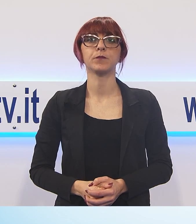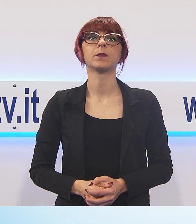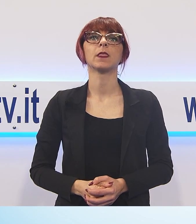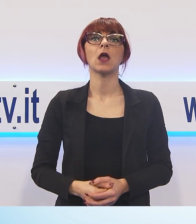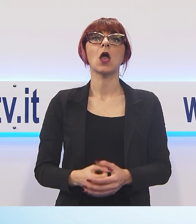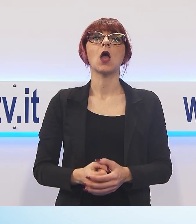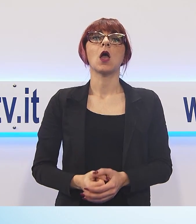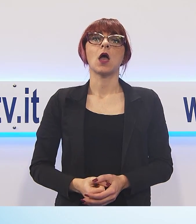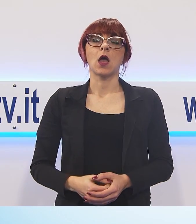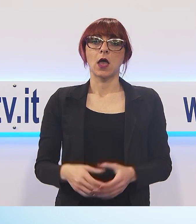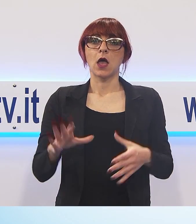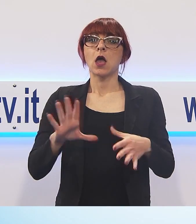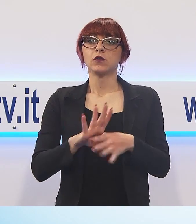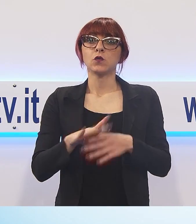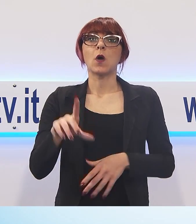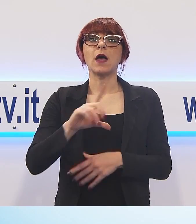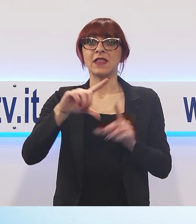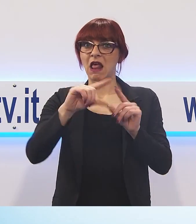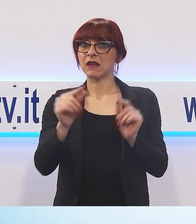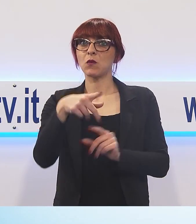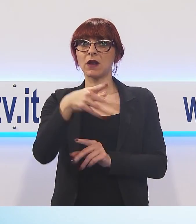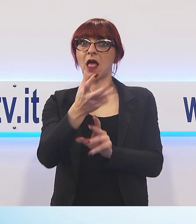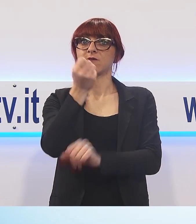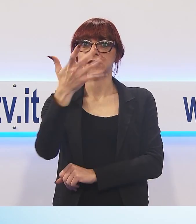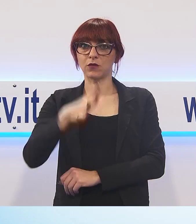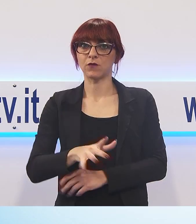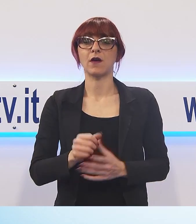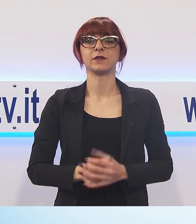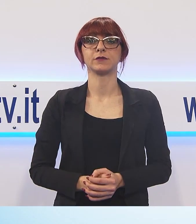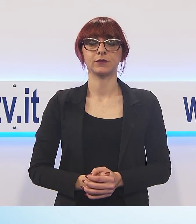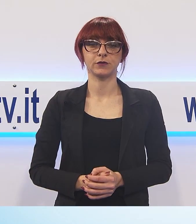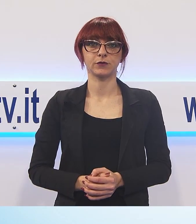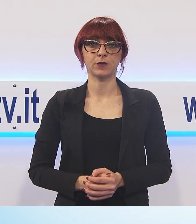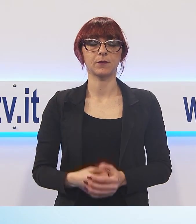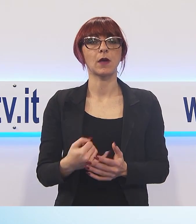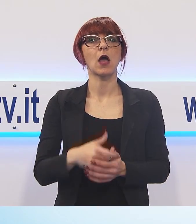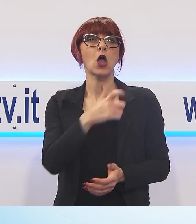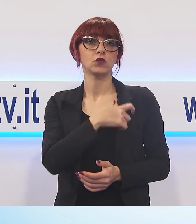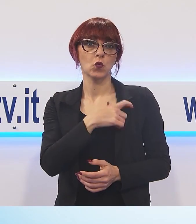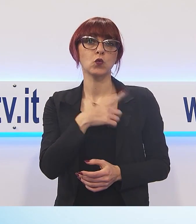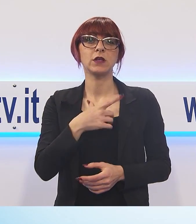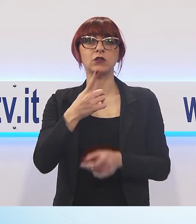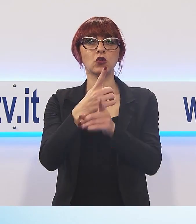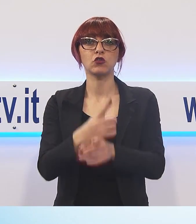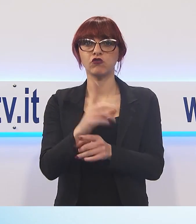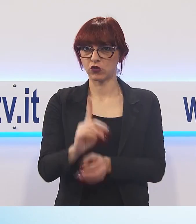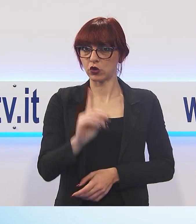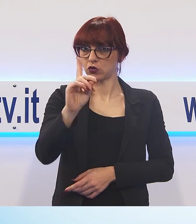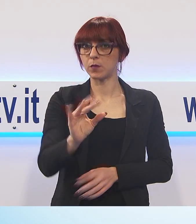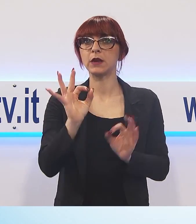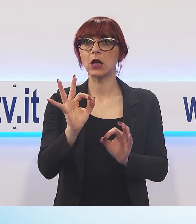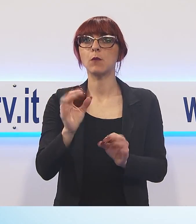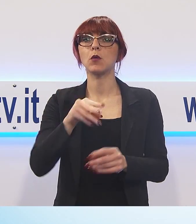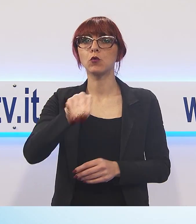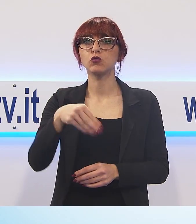la forte squadra Ligure. L'accesso alle semifinali Scudetto si deciderà domenica ancora a Vicopelago quando rientrerà la Paolini.